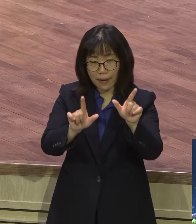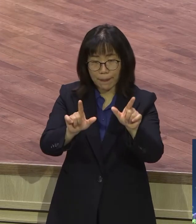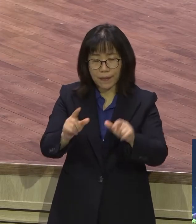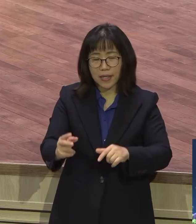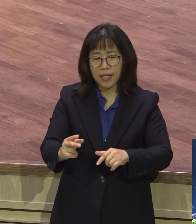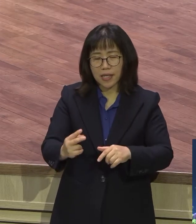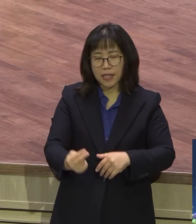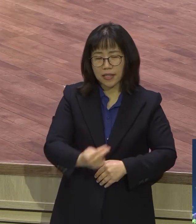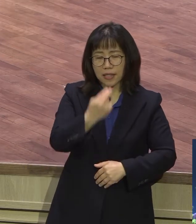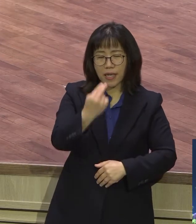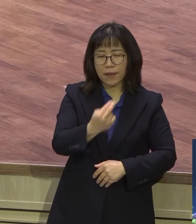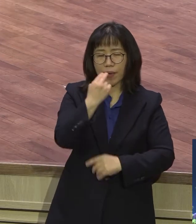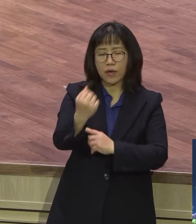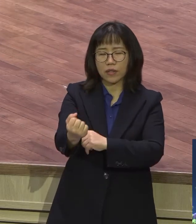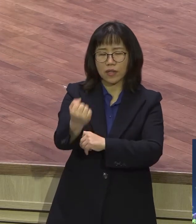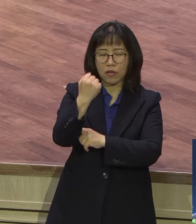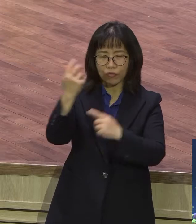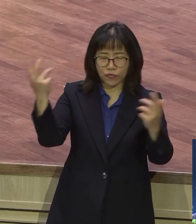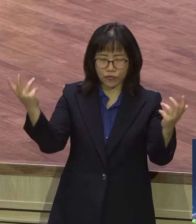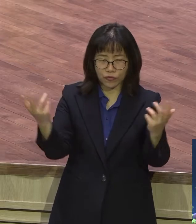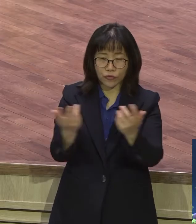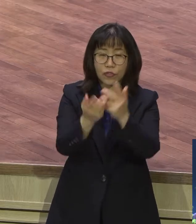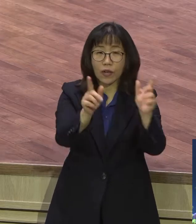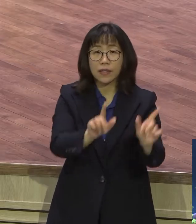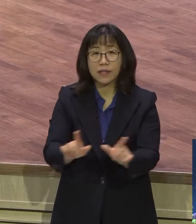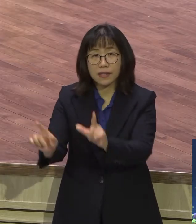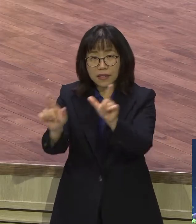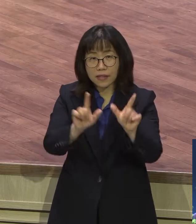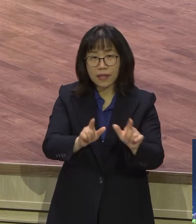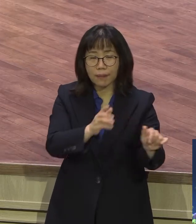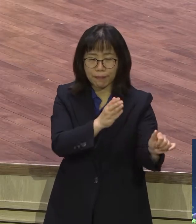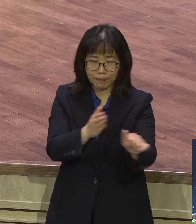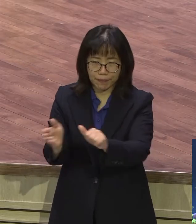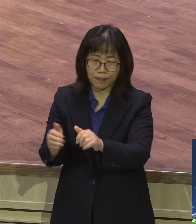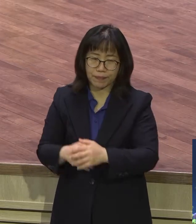사시기 바랍니다 감사가 넘칠 수밖에 없는 응답들이 막 쏟아져